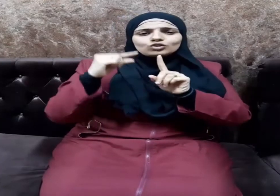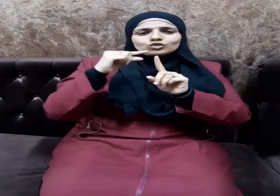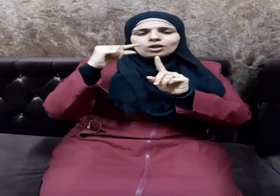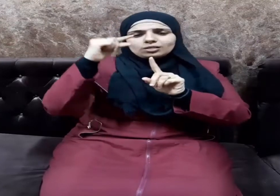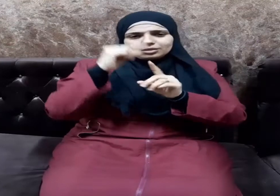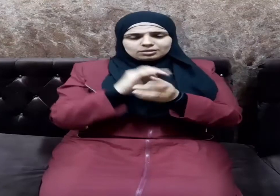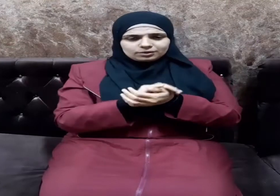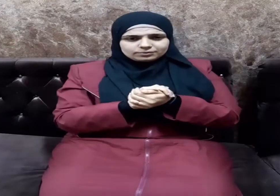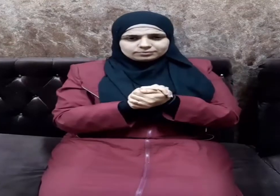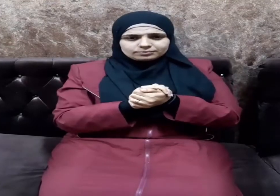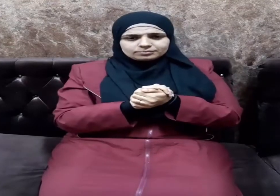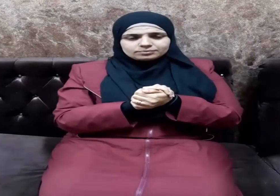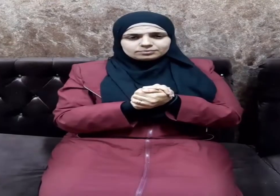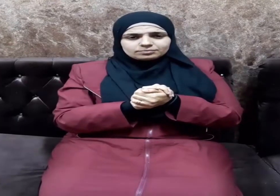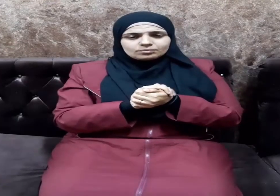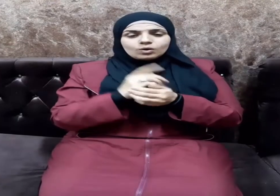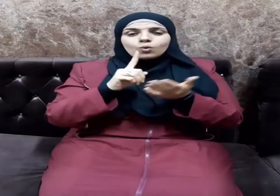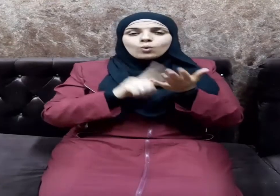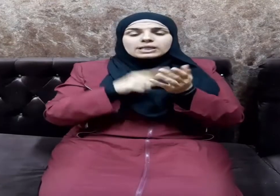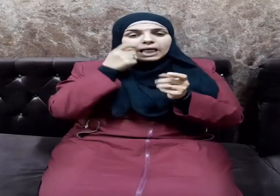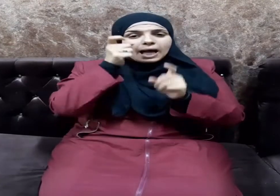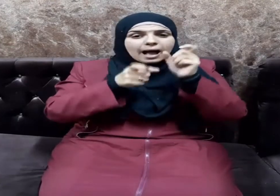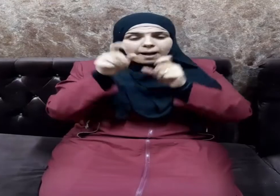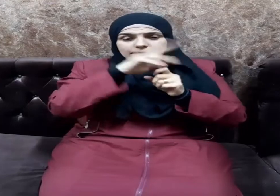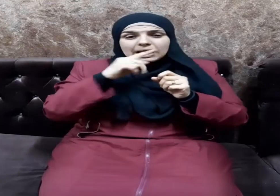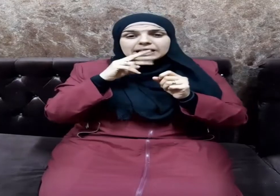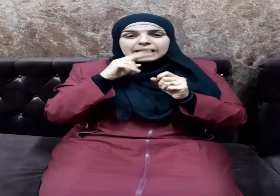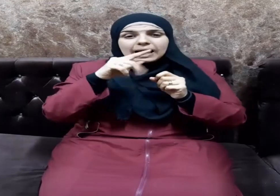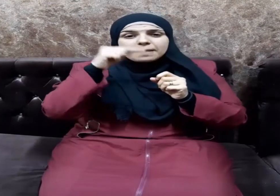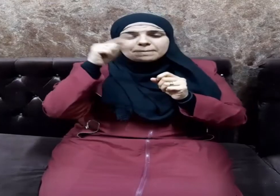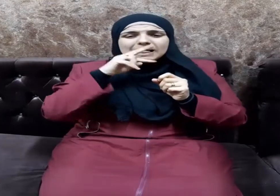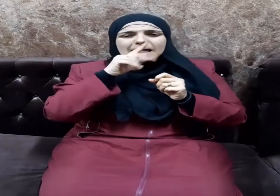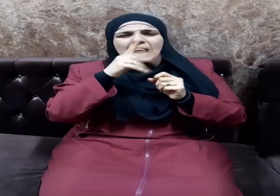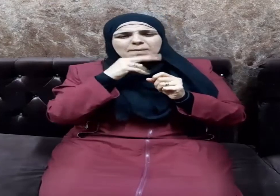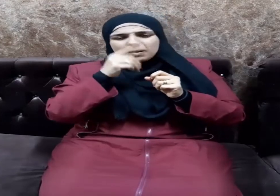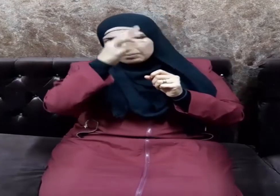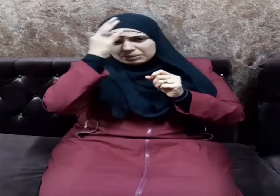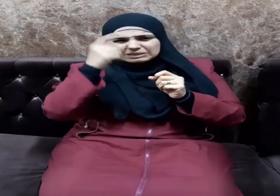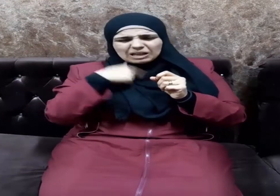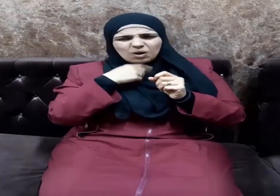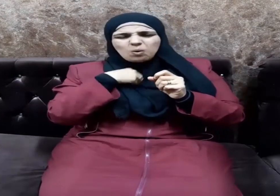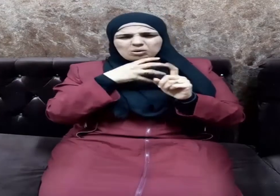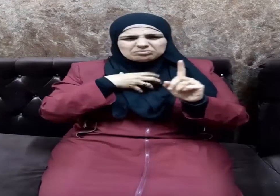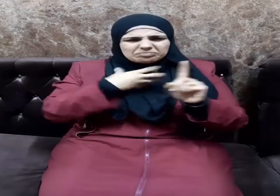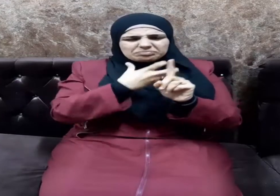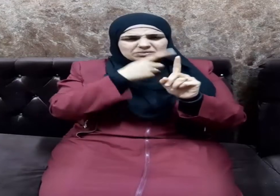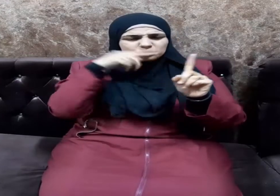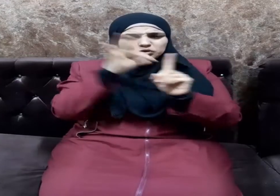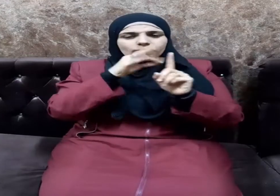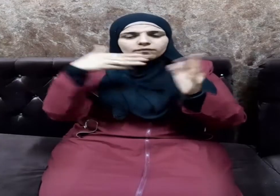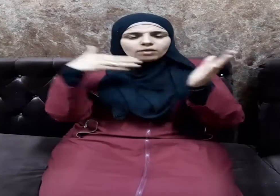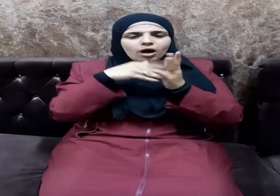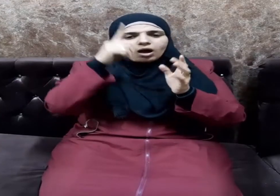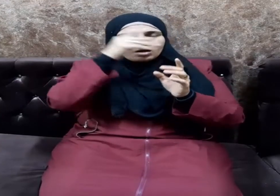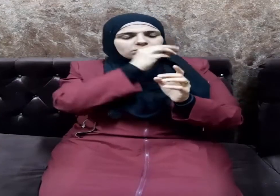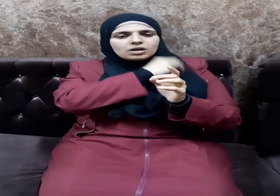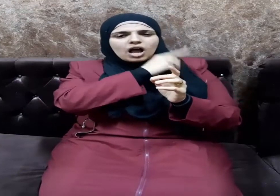درجات وإن العبد لا يتكلم بالكلمة من سخط الله لا يلقي لها بالا